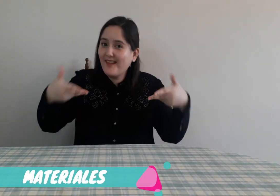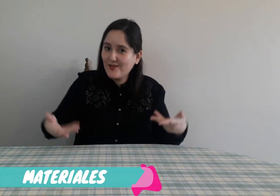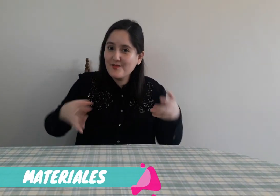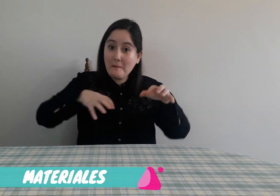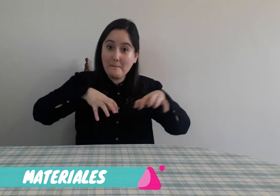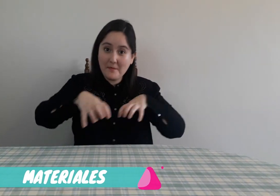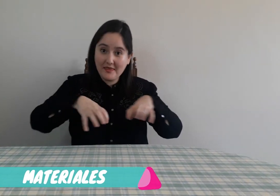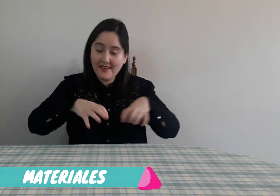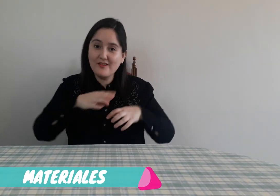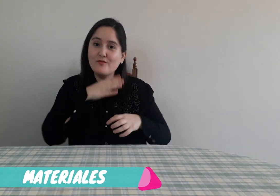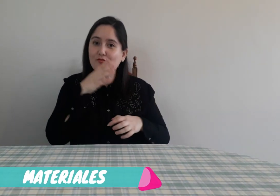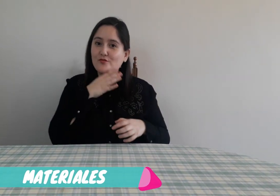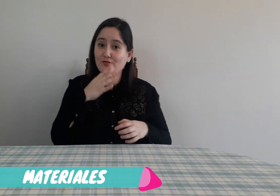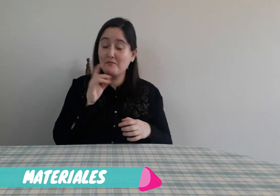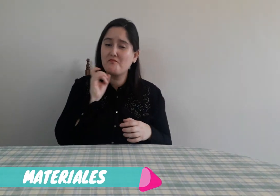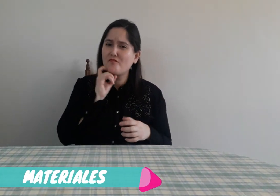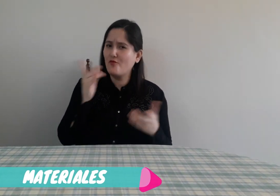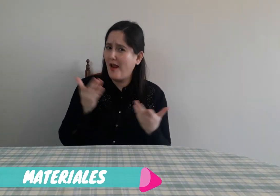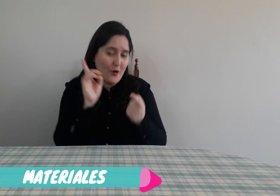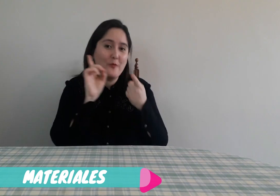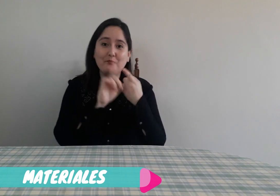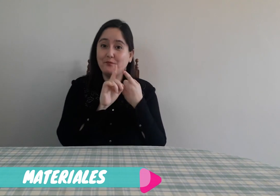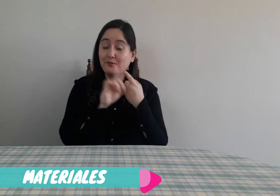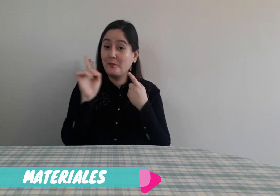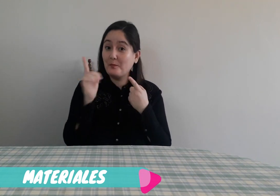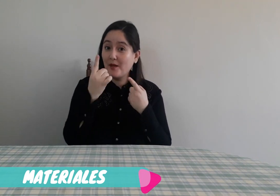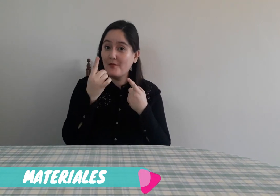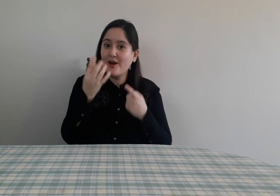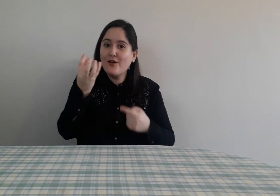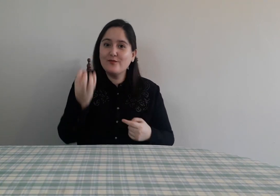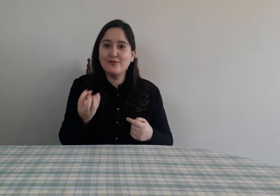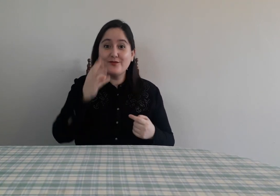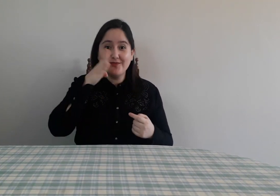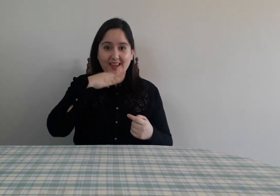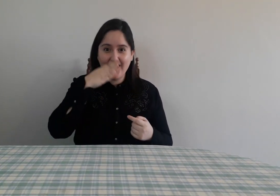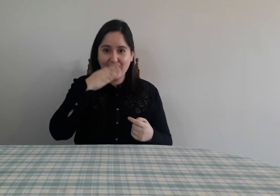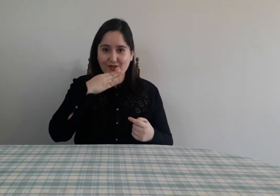Entonces, los materiales que vamos a usar. En primer lugar, un ajo.